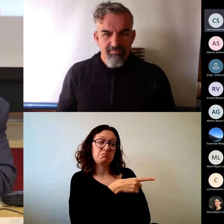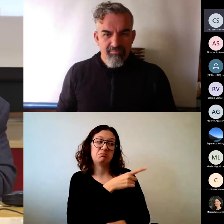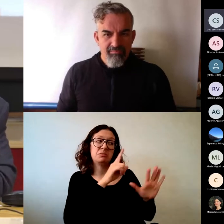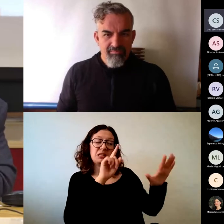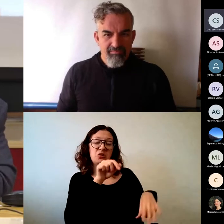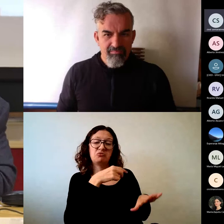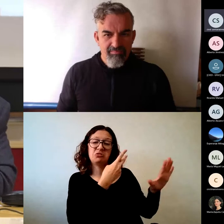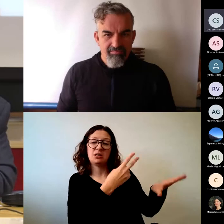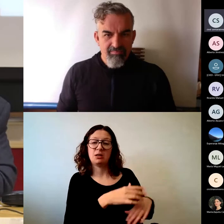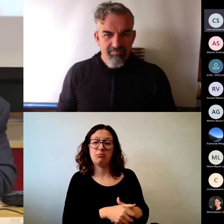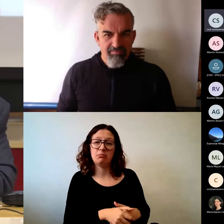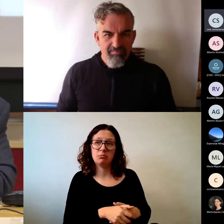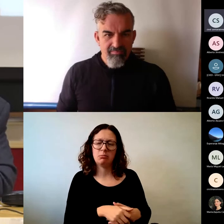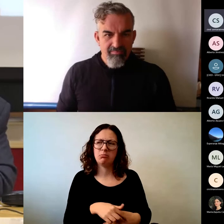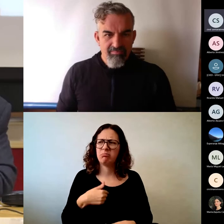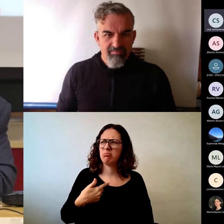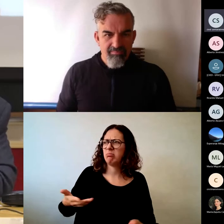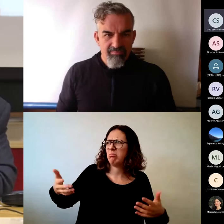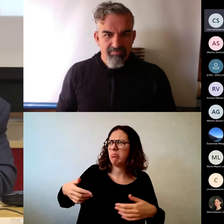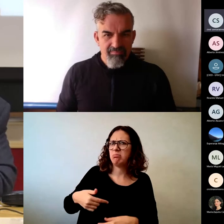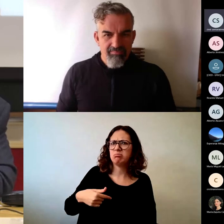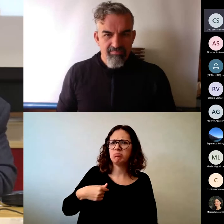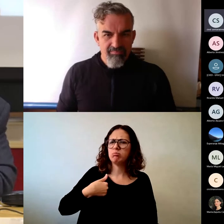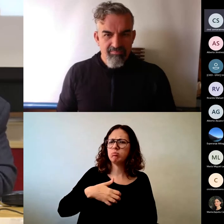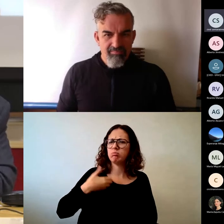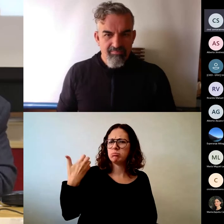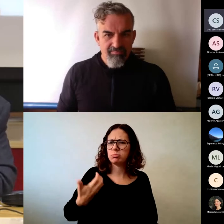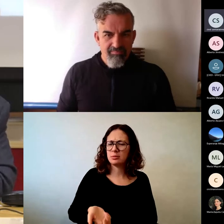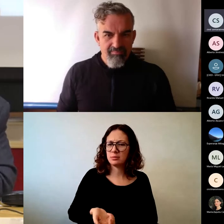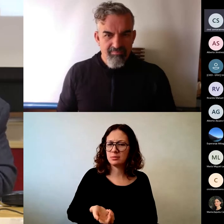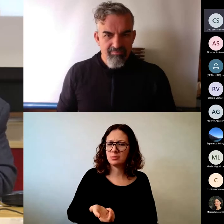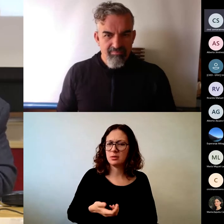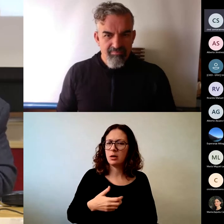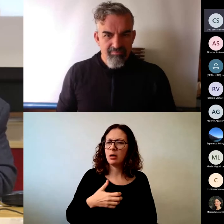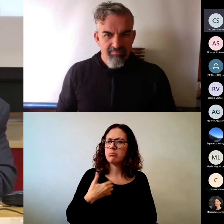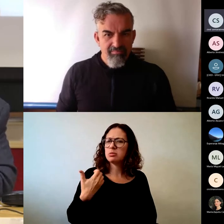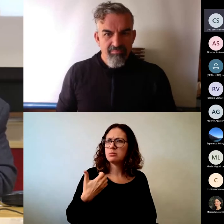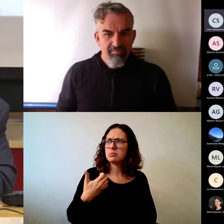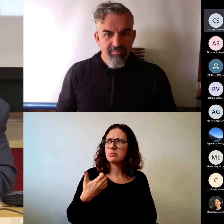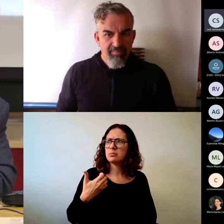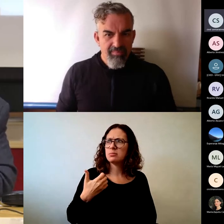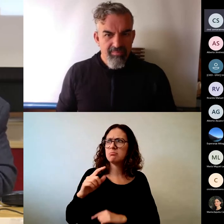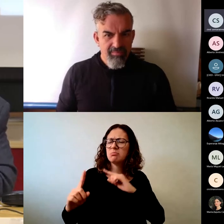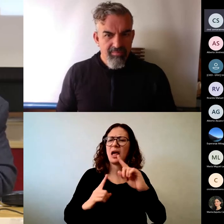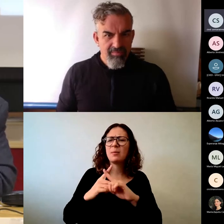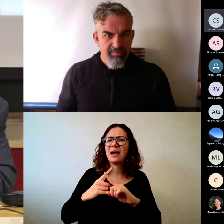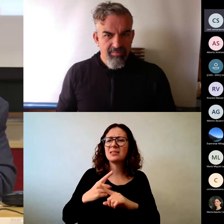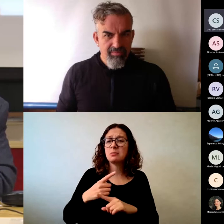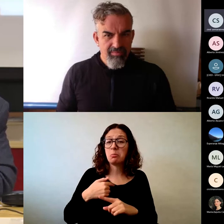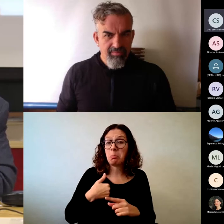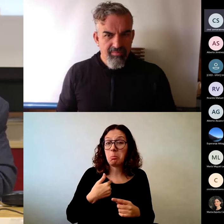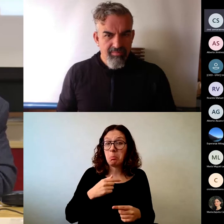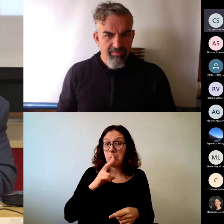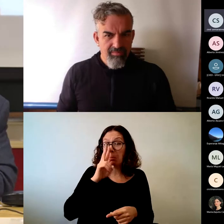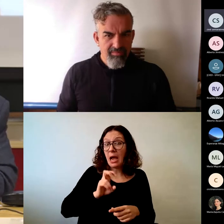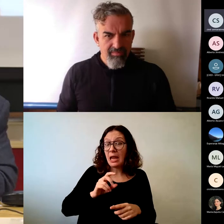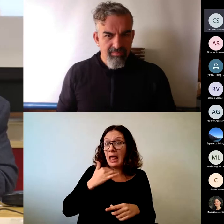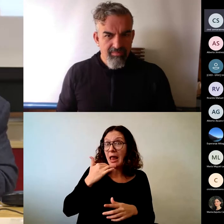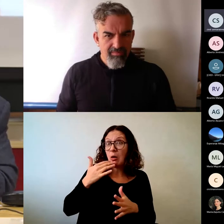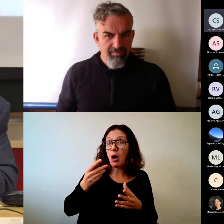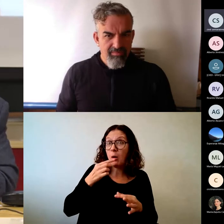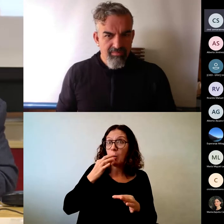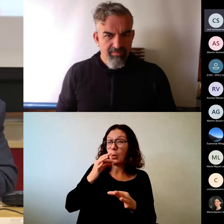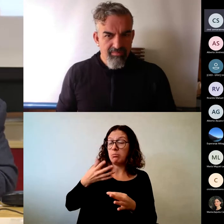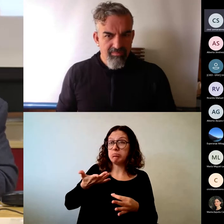no nos sienta bien pero además no solamente no nos sienta bien es que no nos sirve para nada nos sirve para muy poco bueno pues